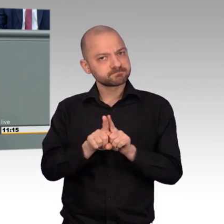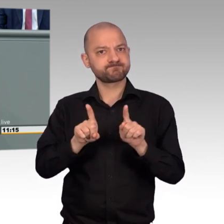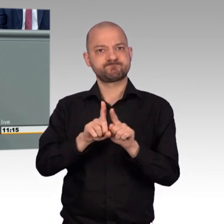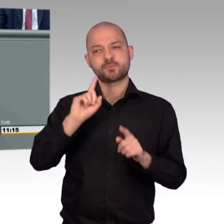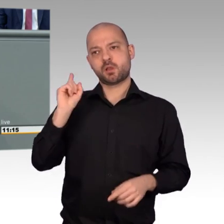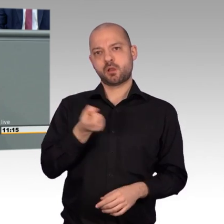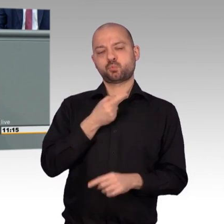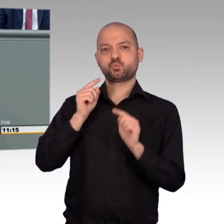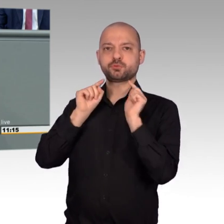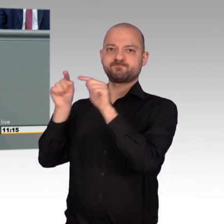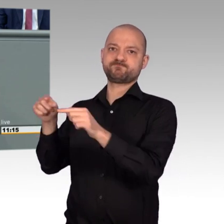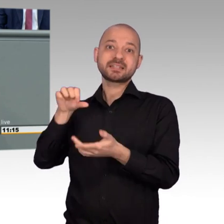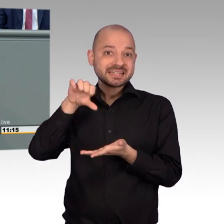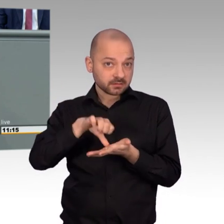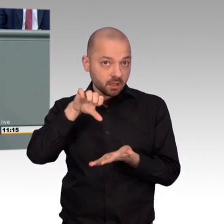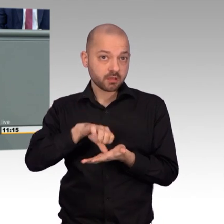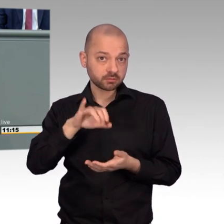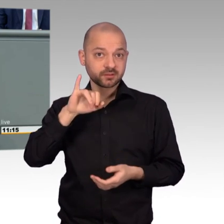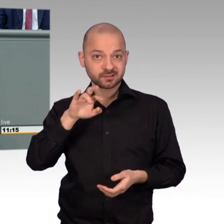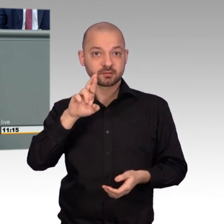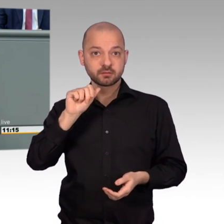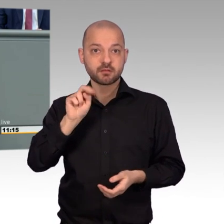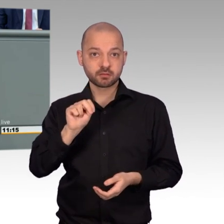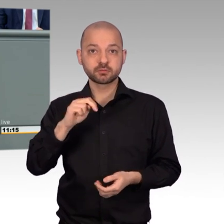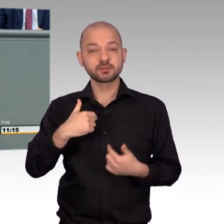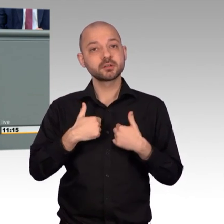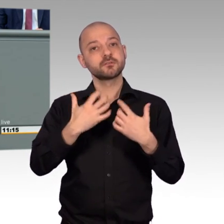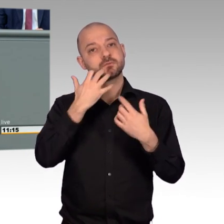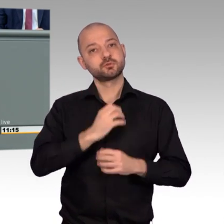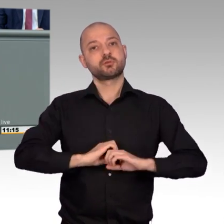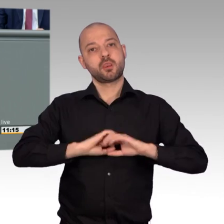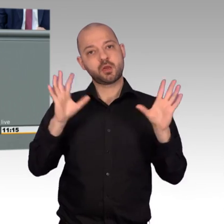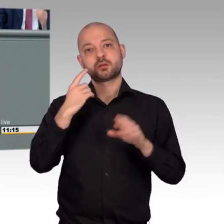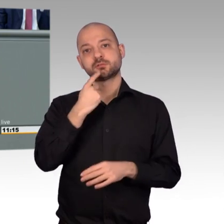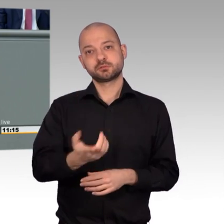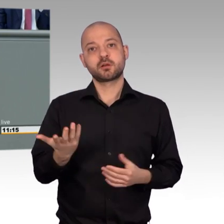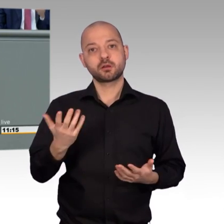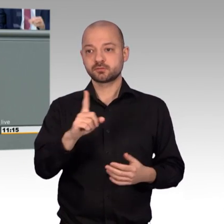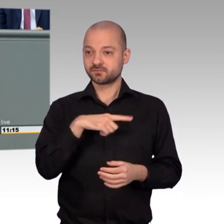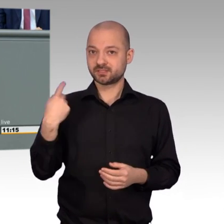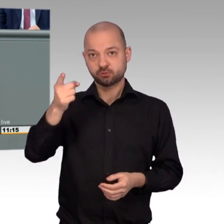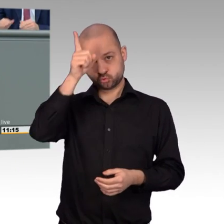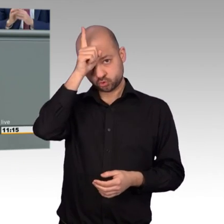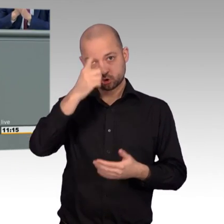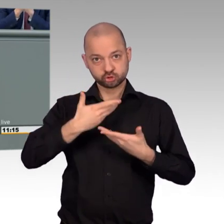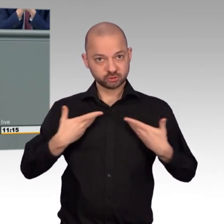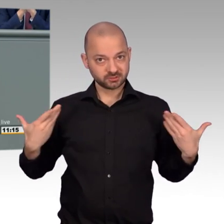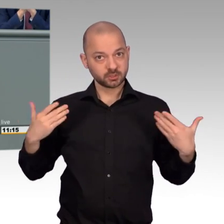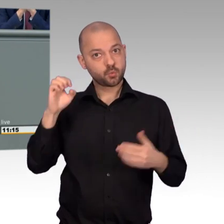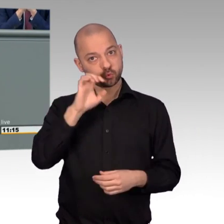deutlich angesprochen werden. Und das gilt auch für den Iran. Ich will deutlich sagen, dass wir Deutsche, wir Europäer, klar eintreten